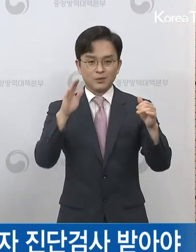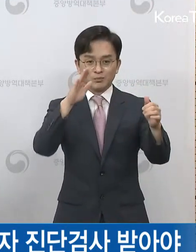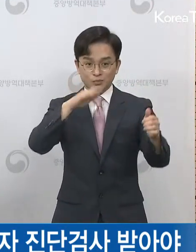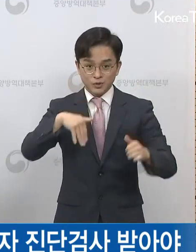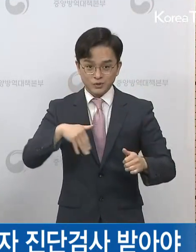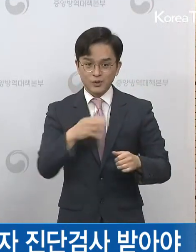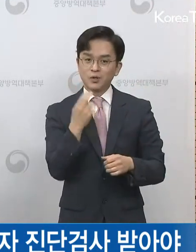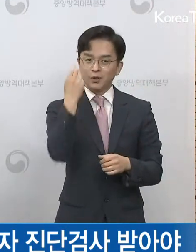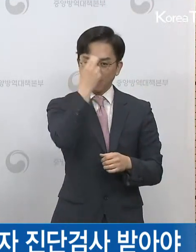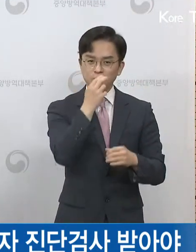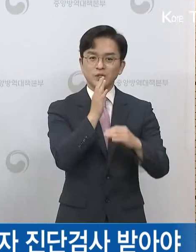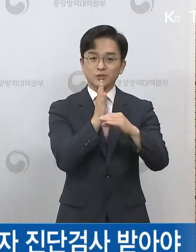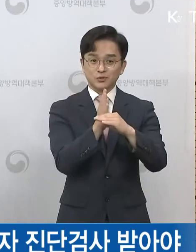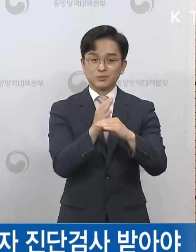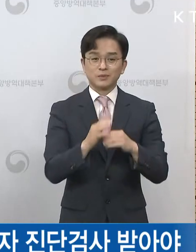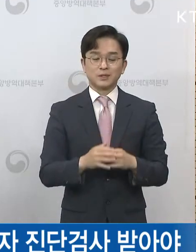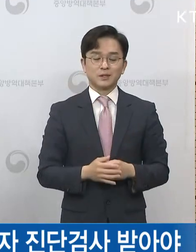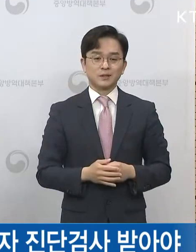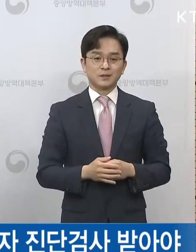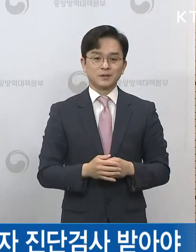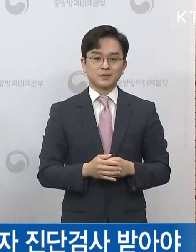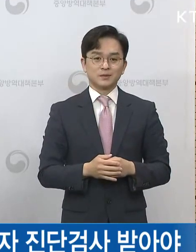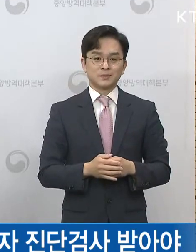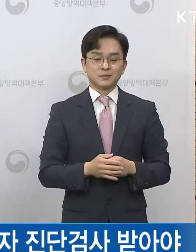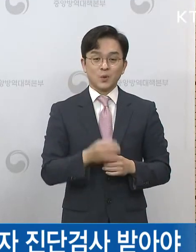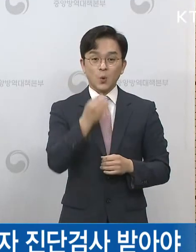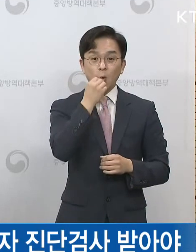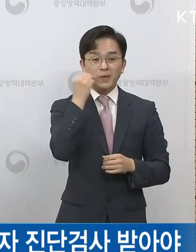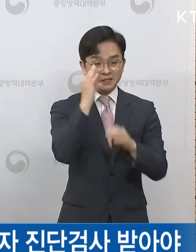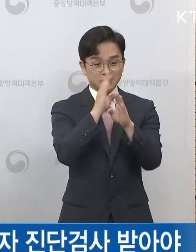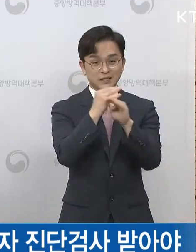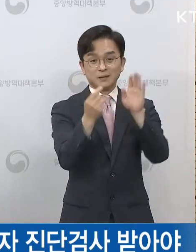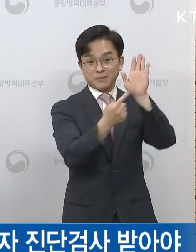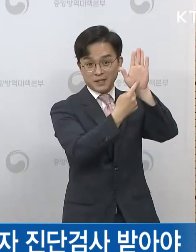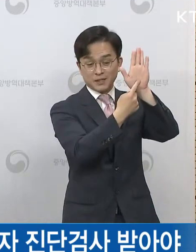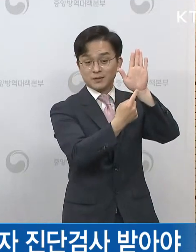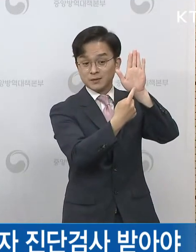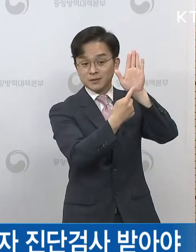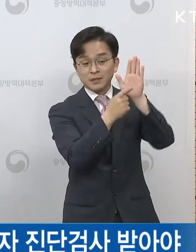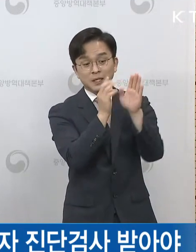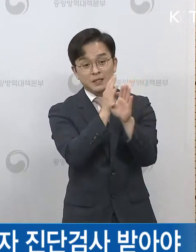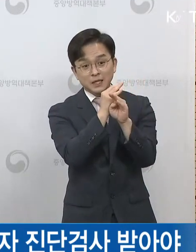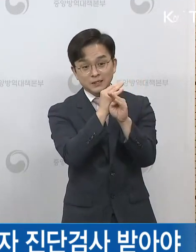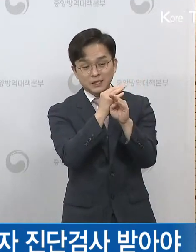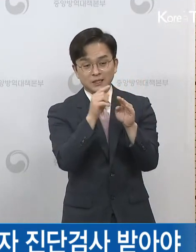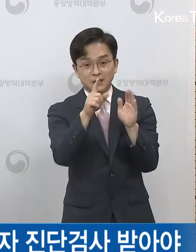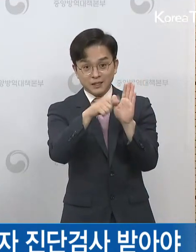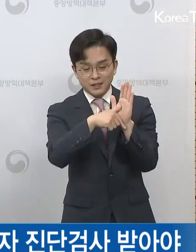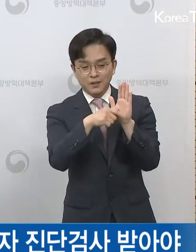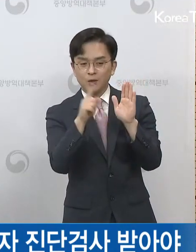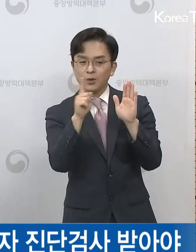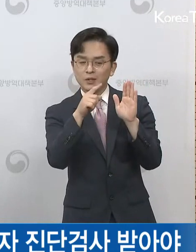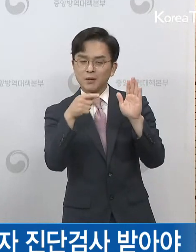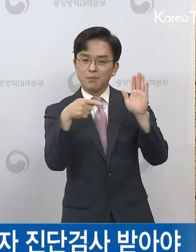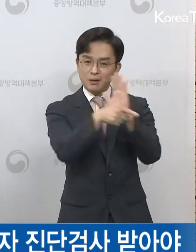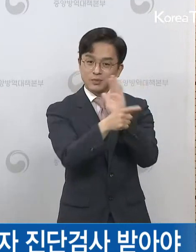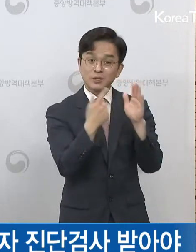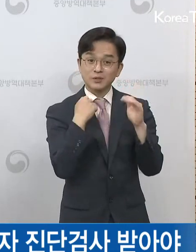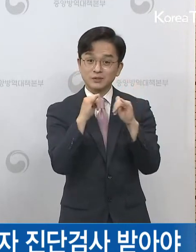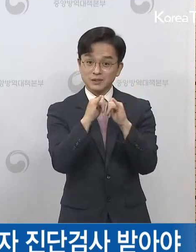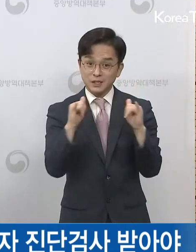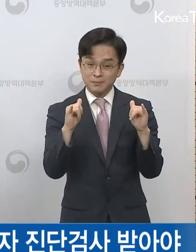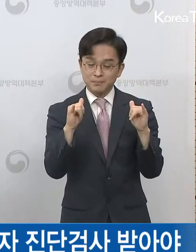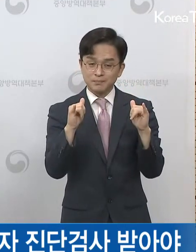해당 일시에 관련 장소를 방문했던 사람들은 증상 유무에 관계없이 선별진료소를